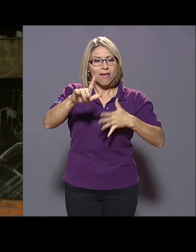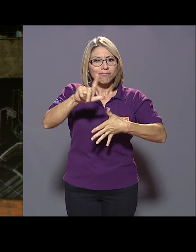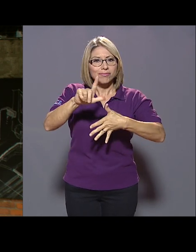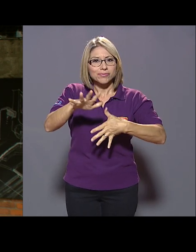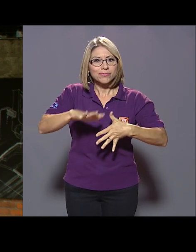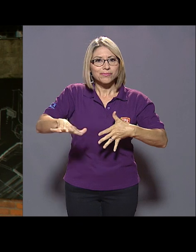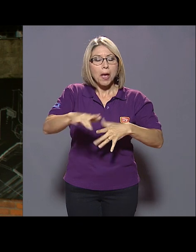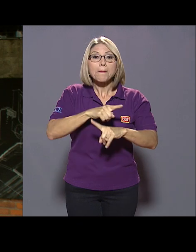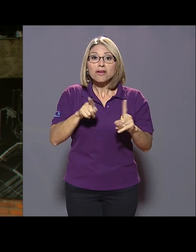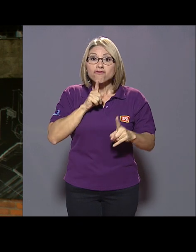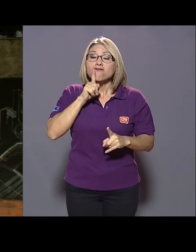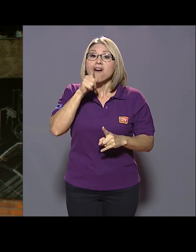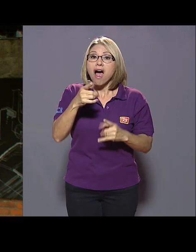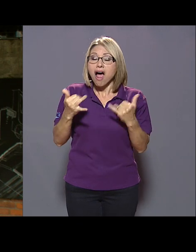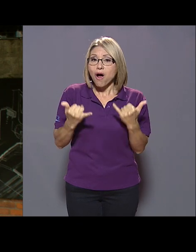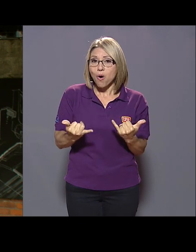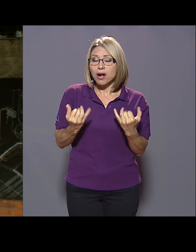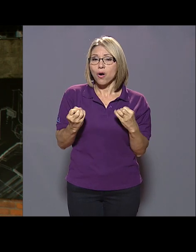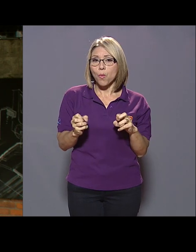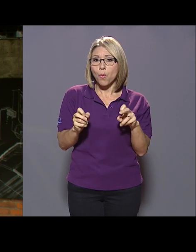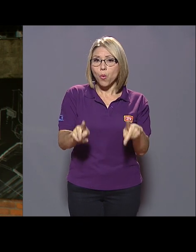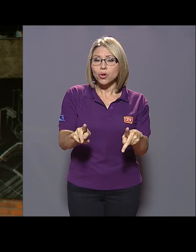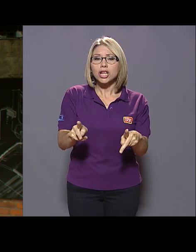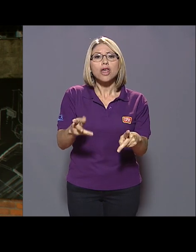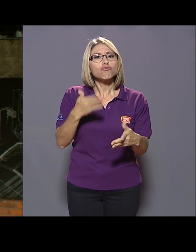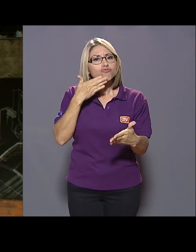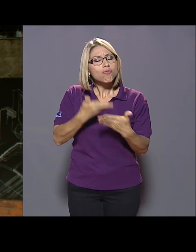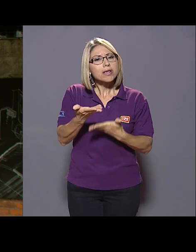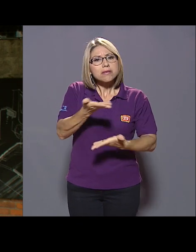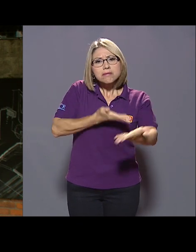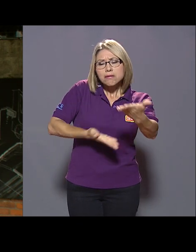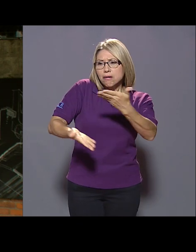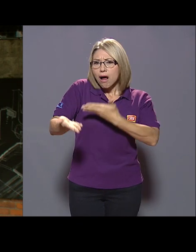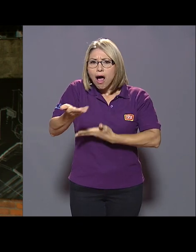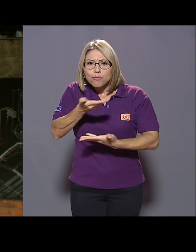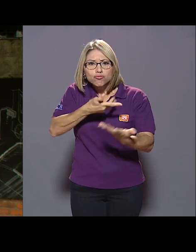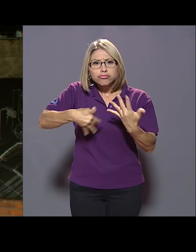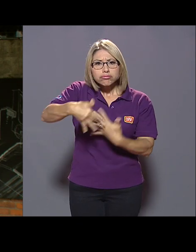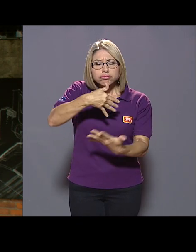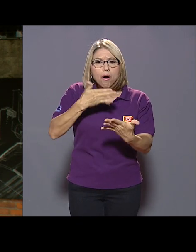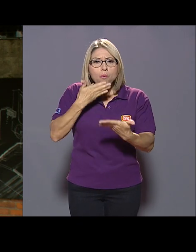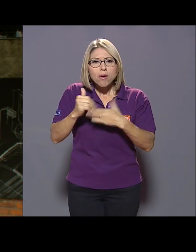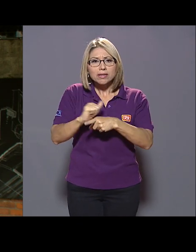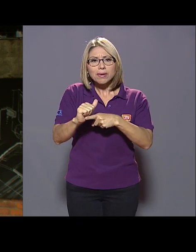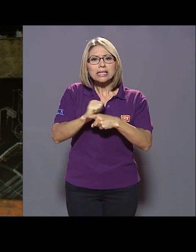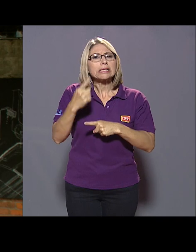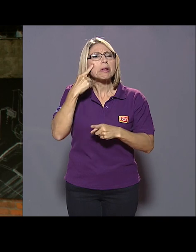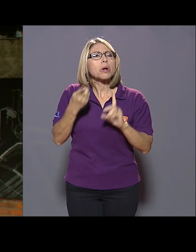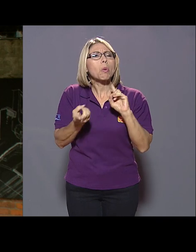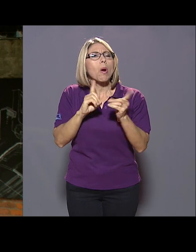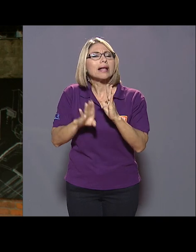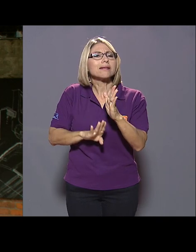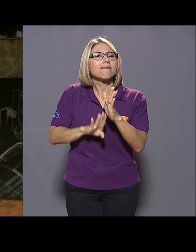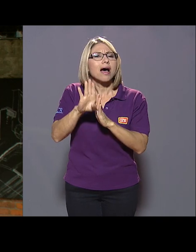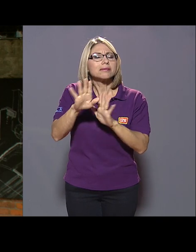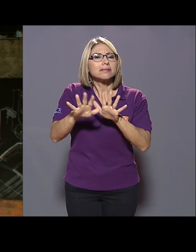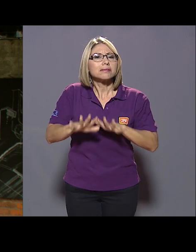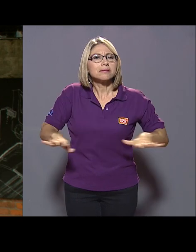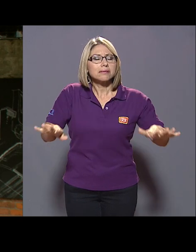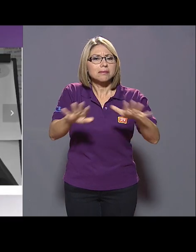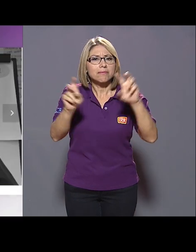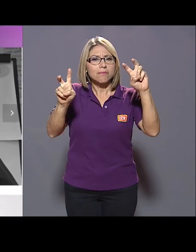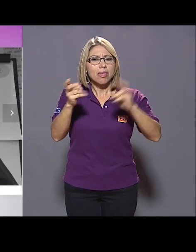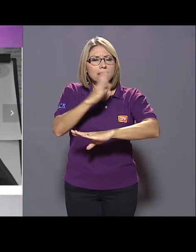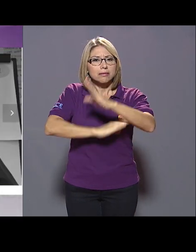pero que efectivamente tiene la oportunidad ahora de hacer un buen intercambio de buenas prácticas, poder mostrarle al mundo cuáles fueron los avances que se realizaron en la región